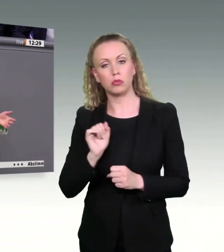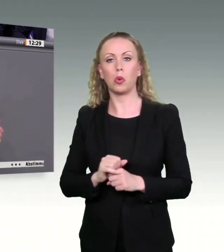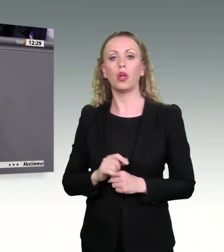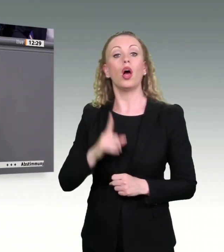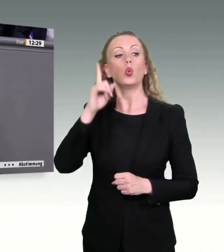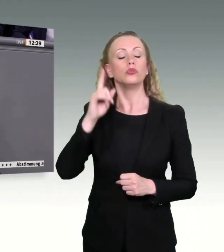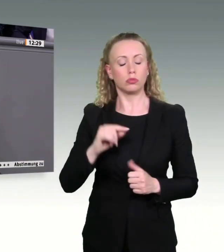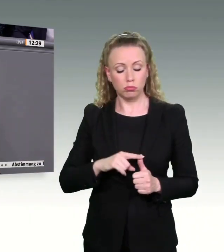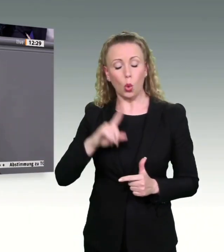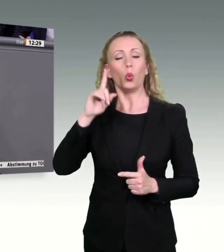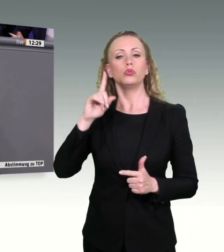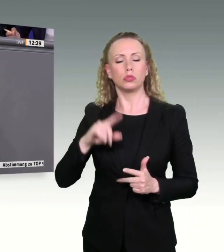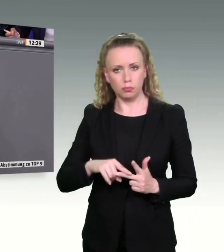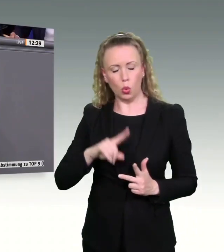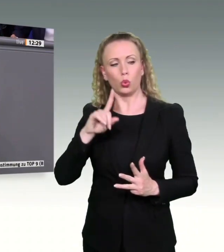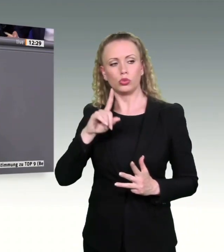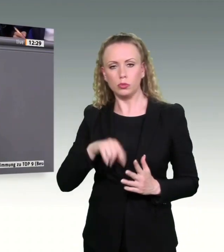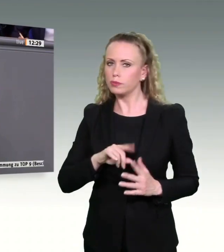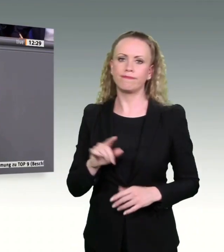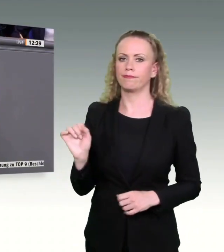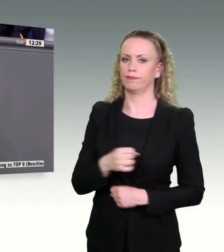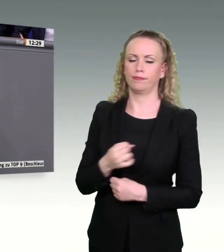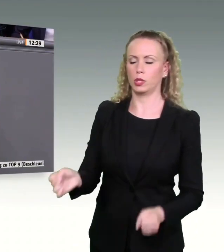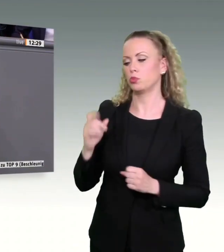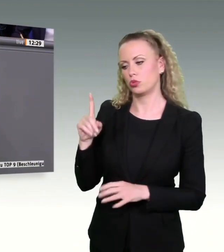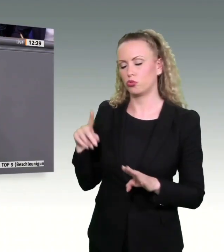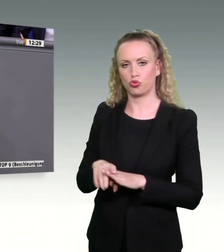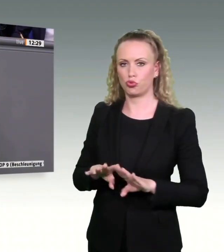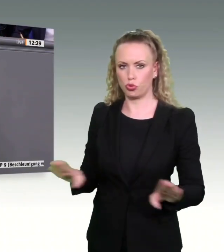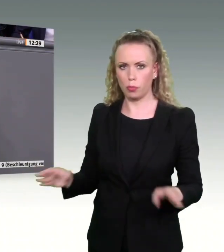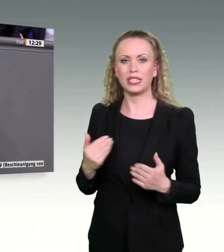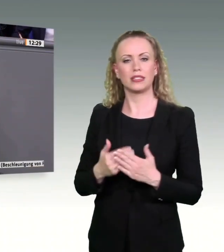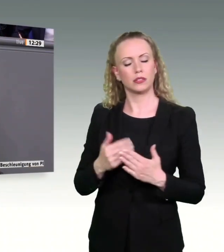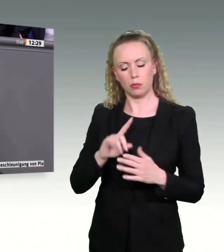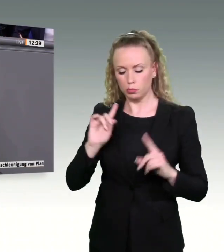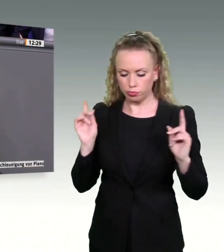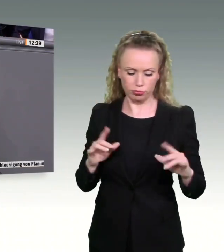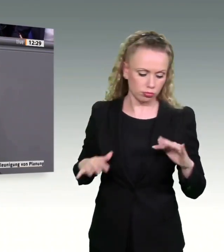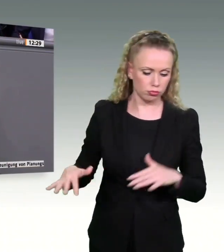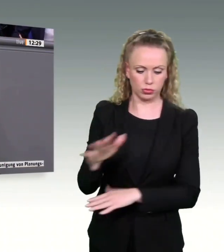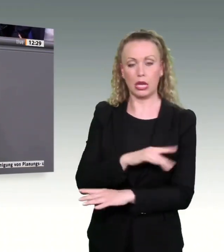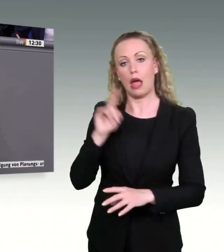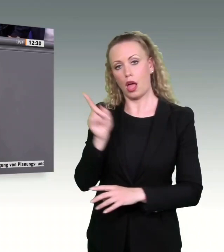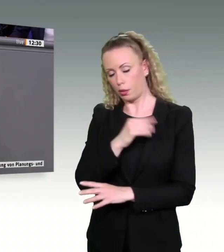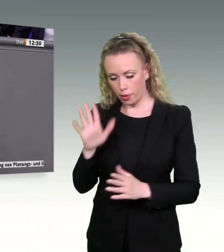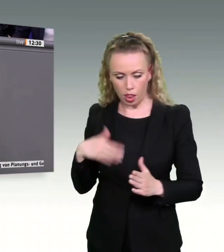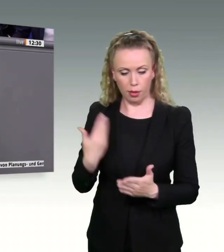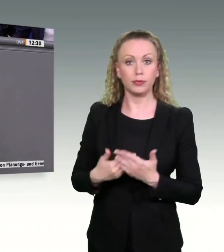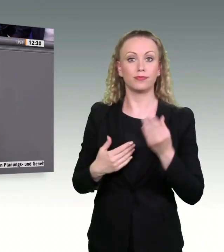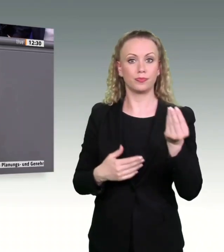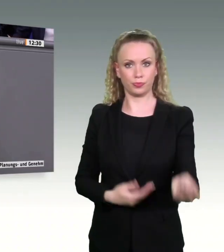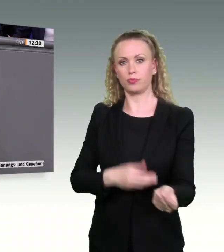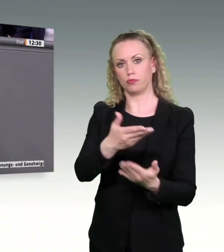Das geht durch entsprechend die Wiedereinführung der materiellen Präklusion. Es gibt viele Vorschläge, die wir gemacht haben.